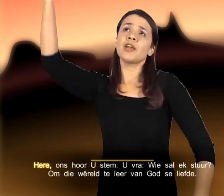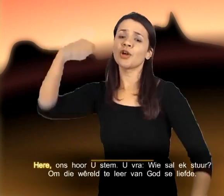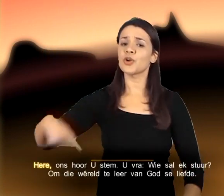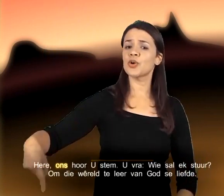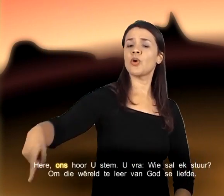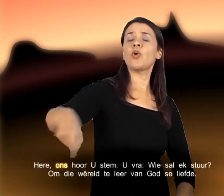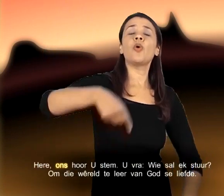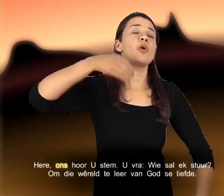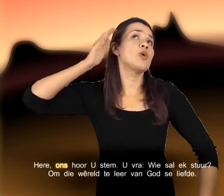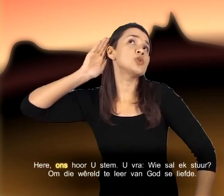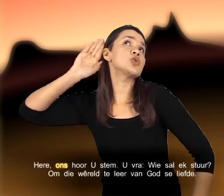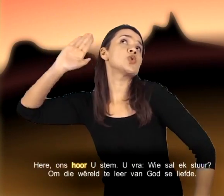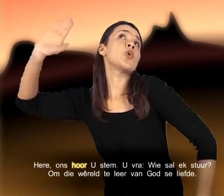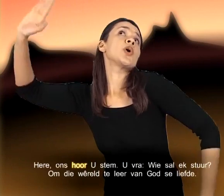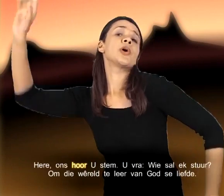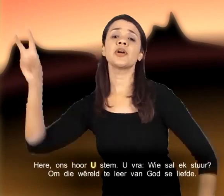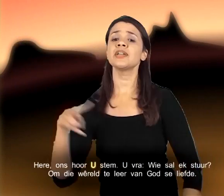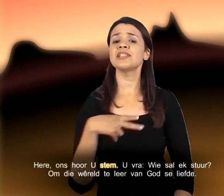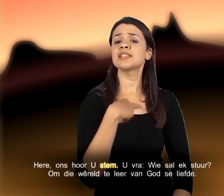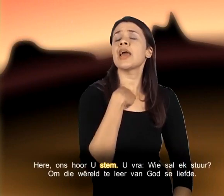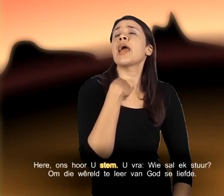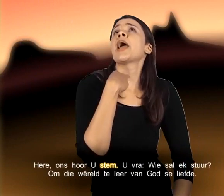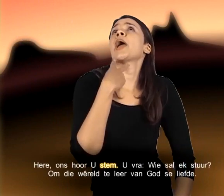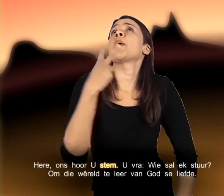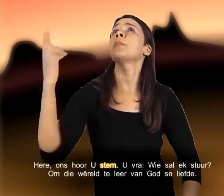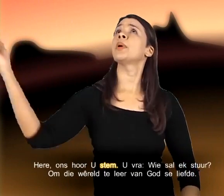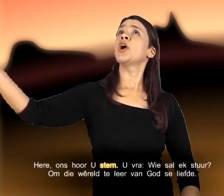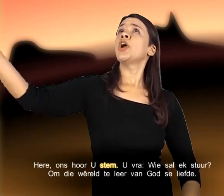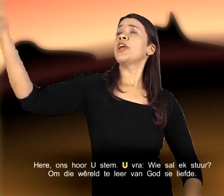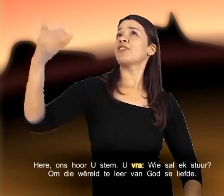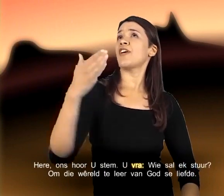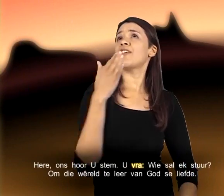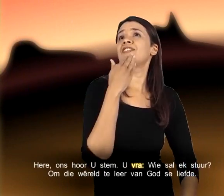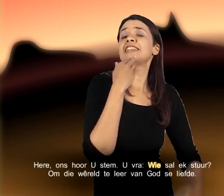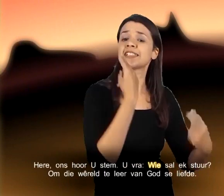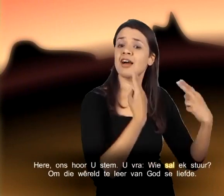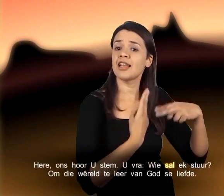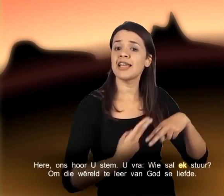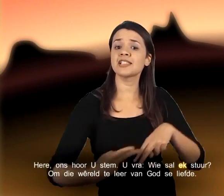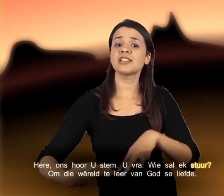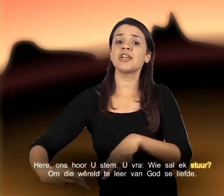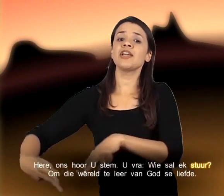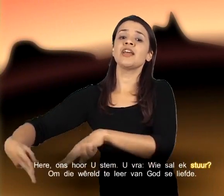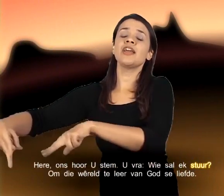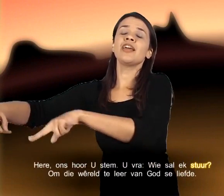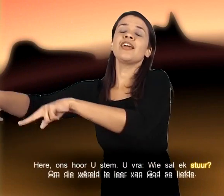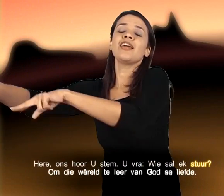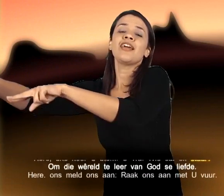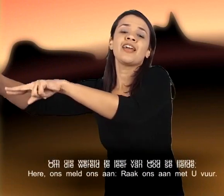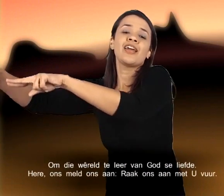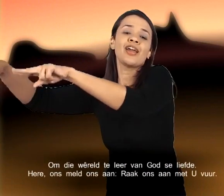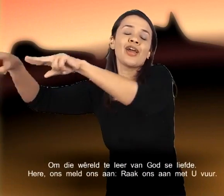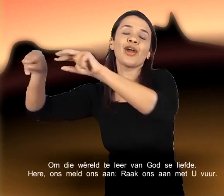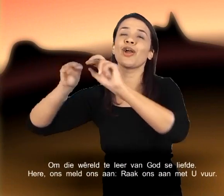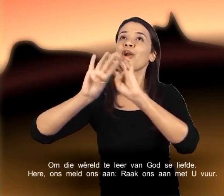Heere ons, hoe is dit? Die vraag is al ek stuur